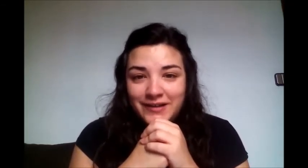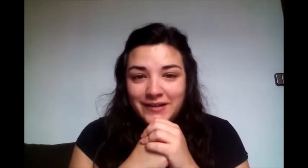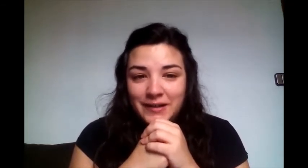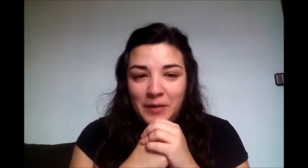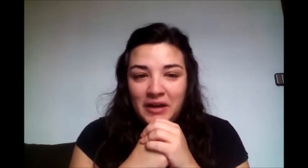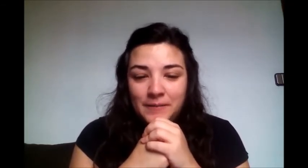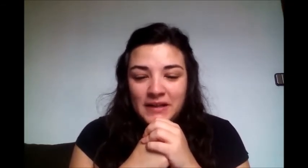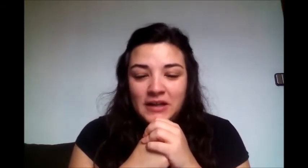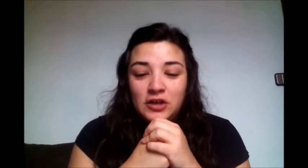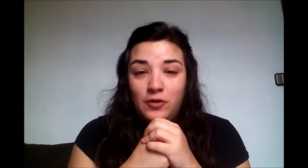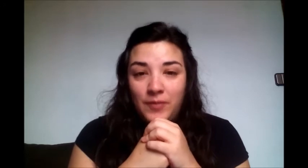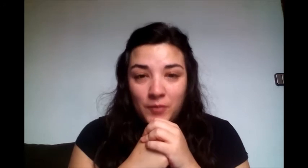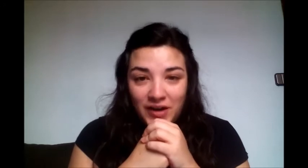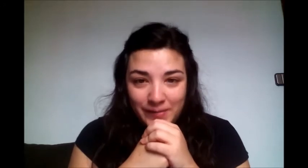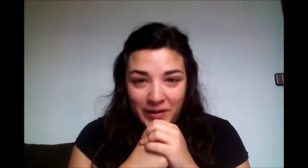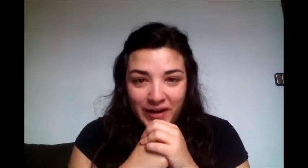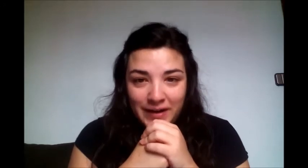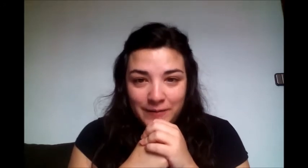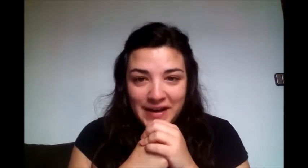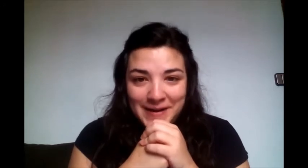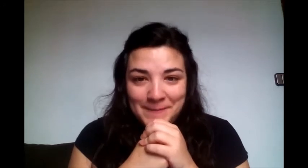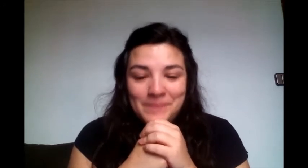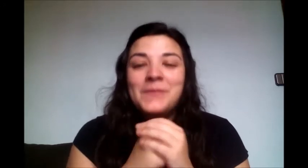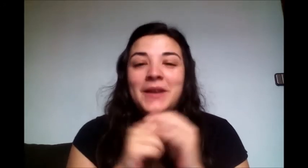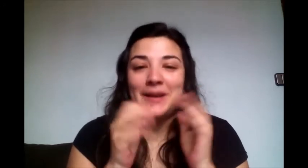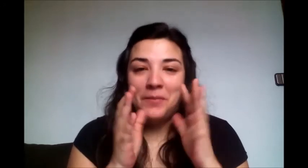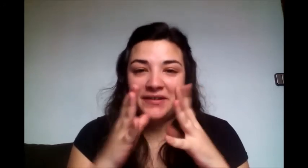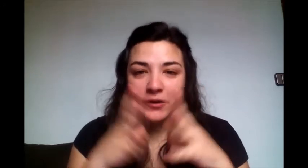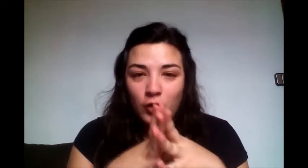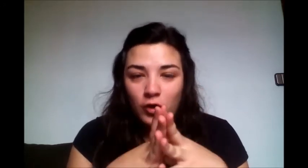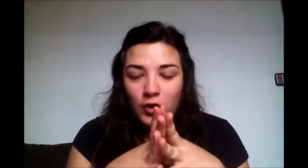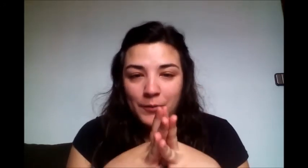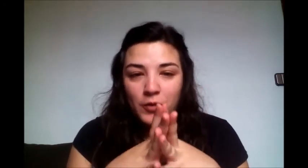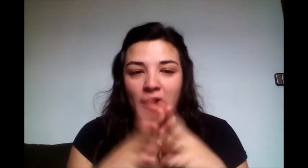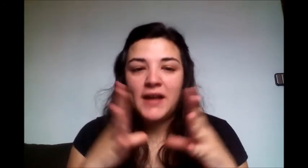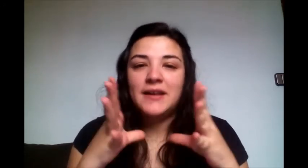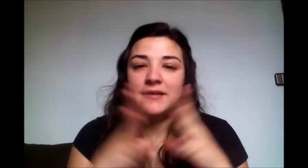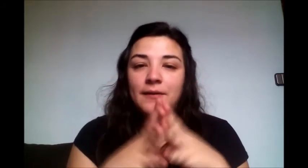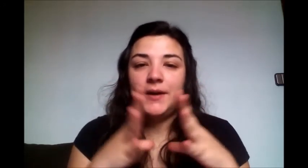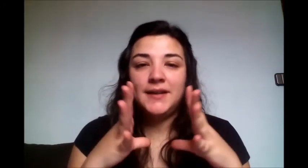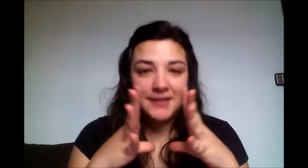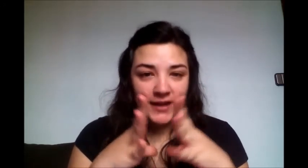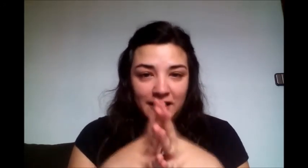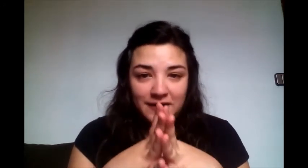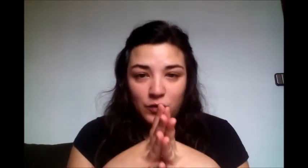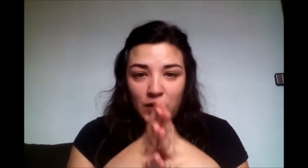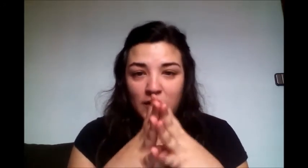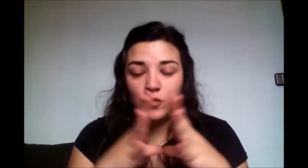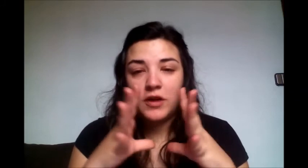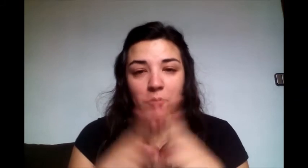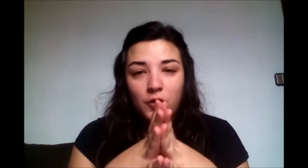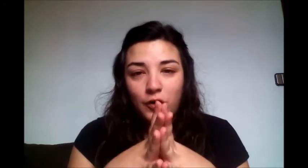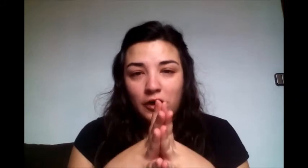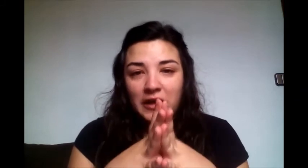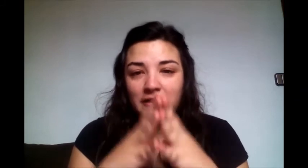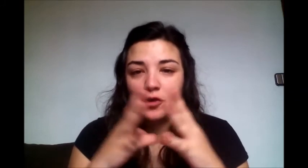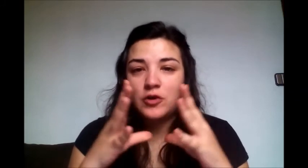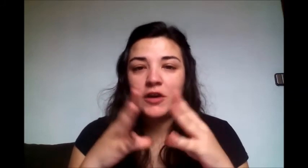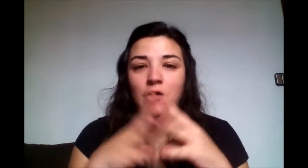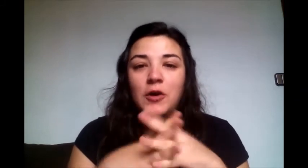de esta semana, nos vemos la semana que viene, repasad todo lo que podáis, ya sabéis, si tenéis alguna duda, por correo electrónico,